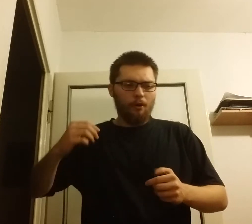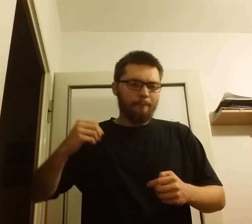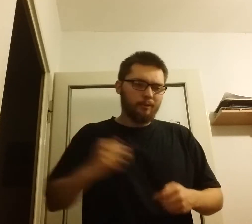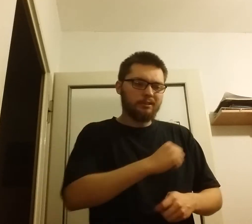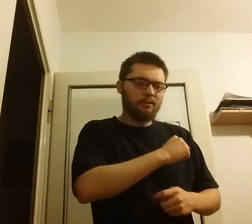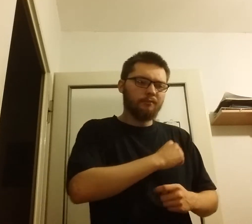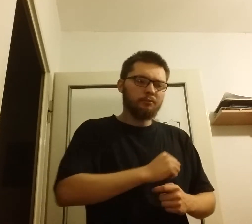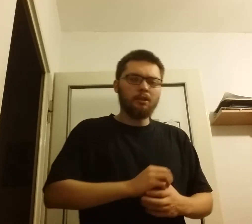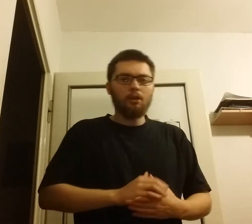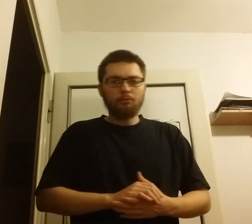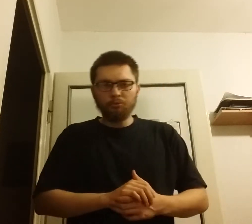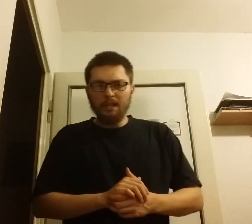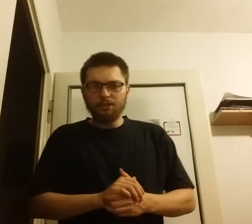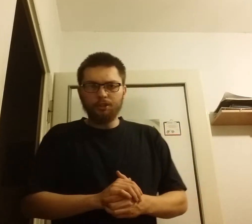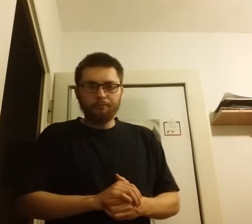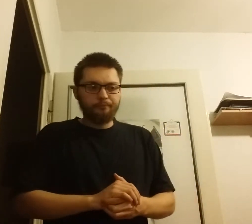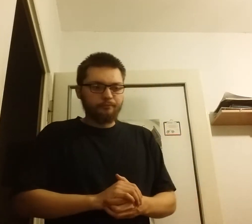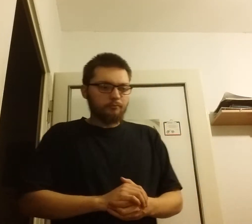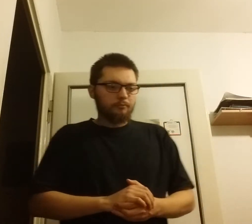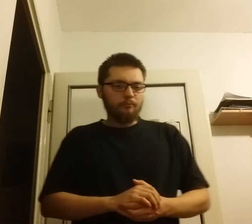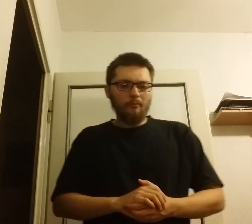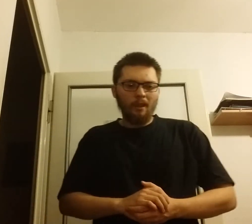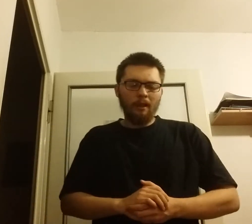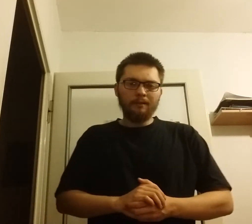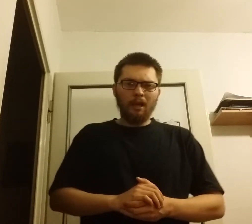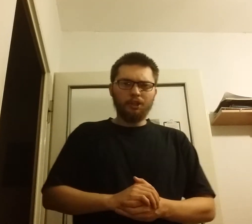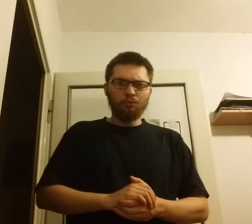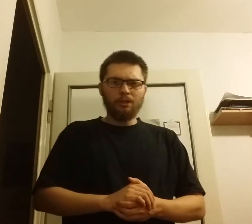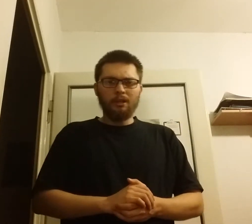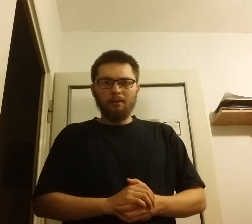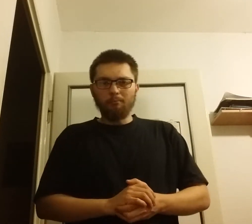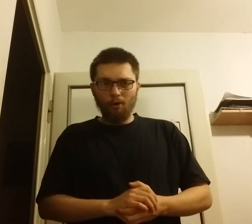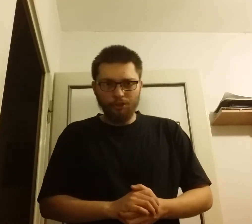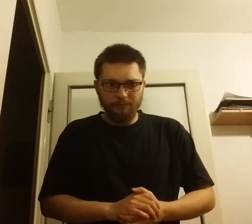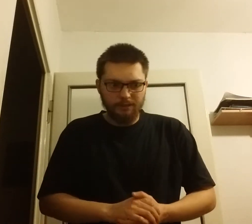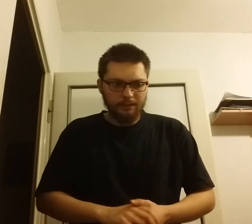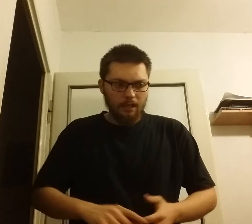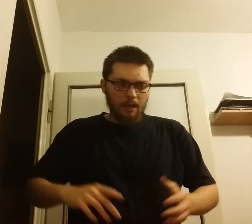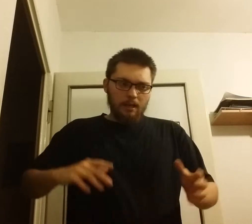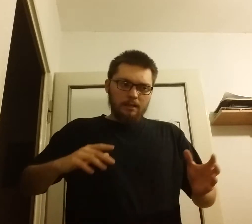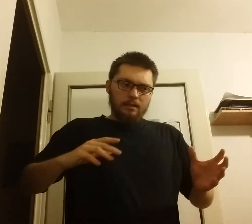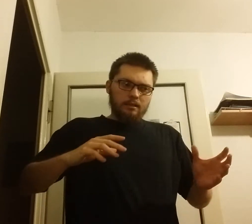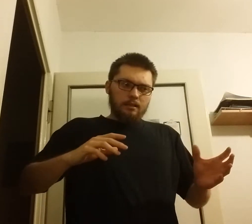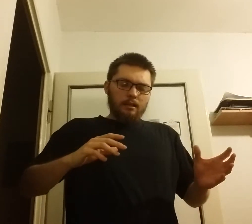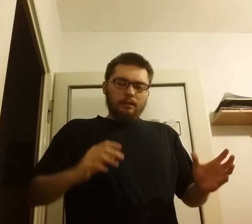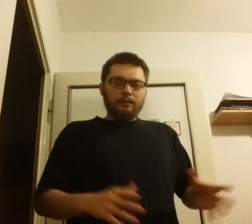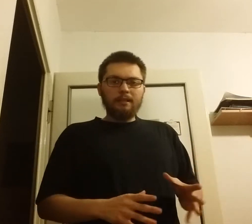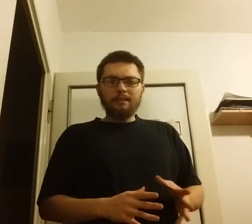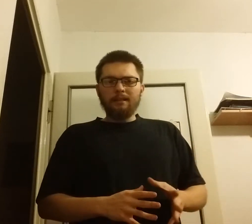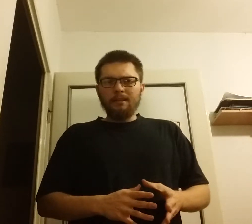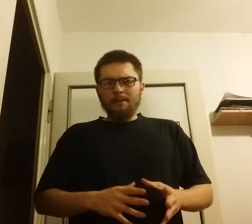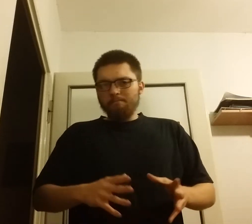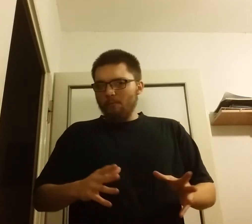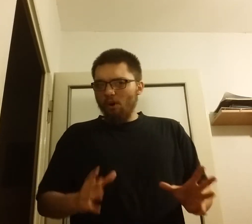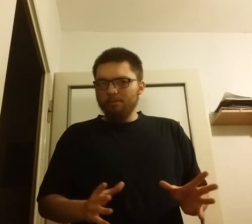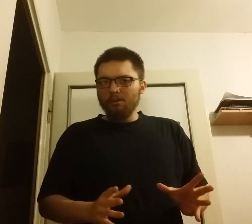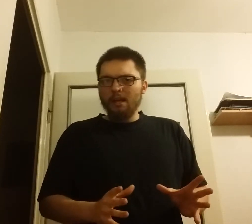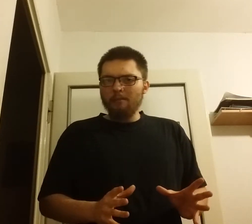postanowiły uderzyć na siły bolszewic. Niestety obrona